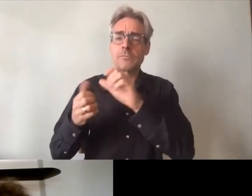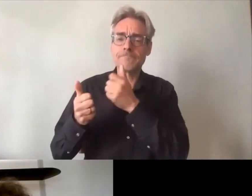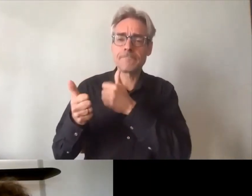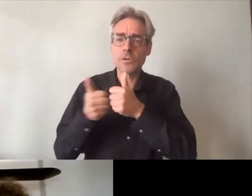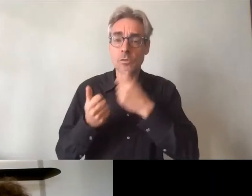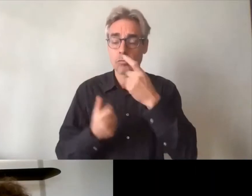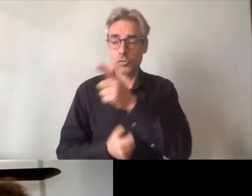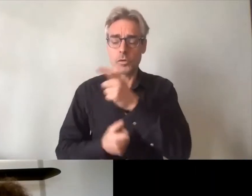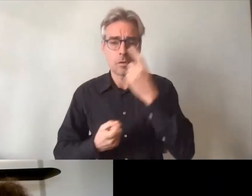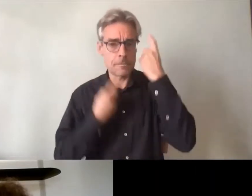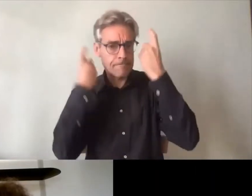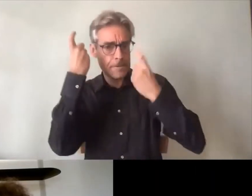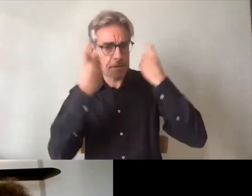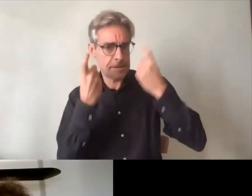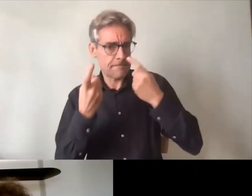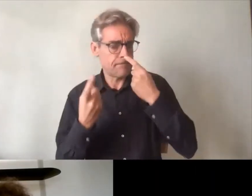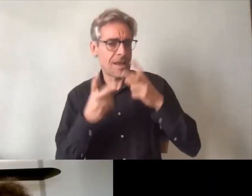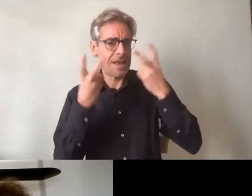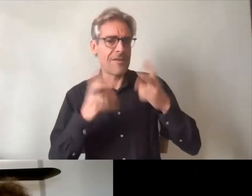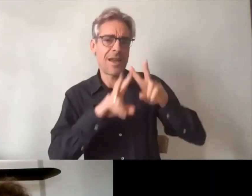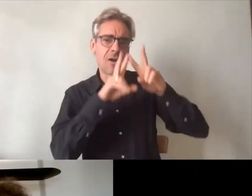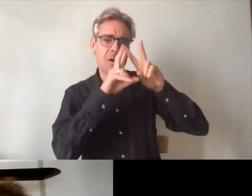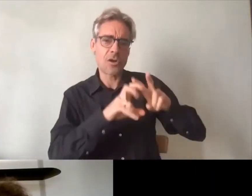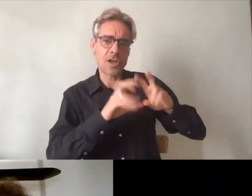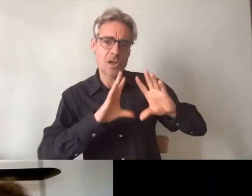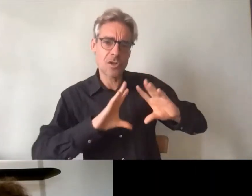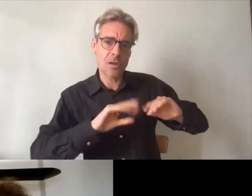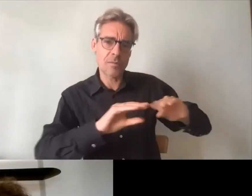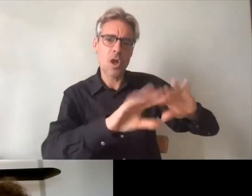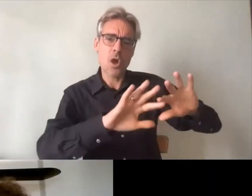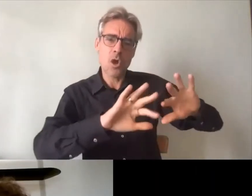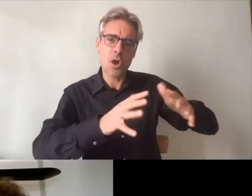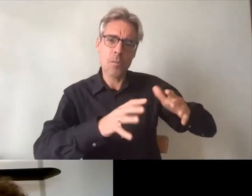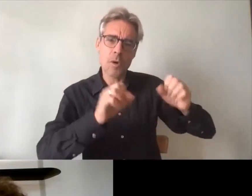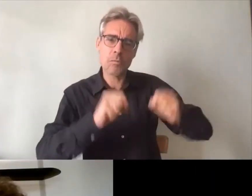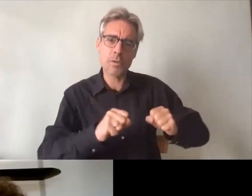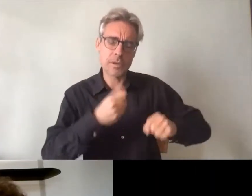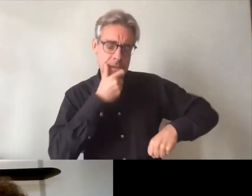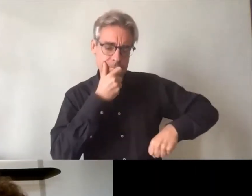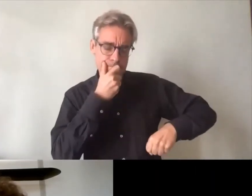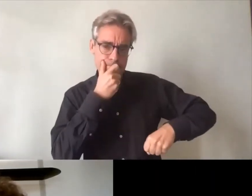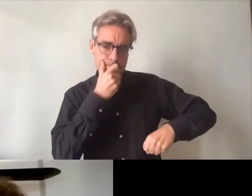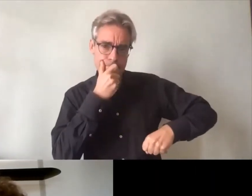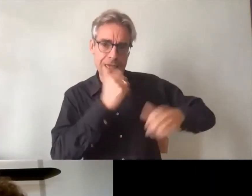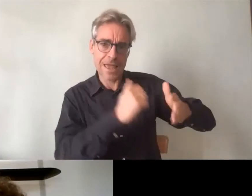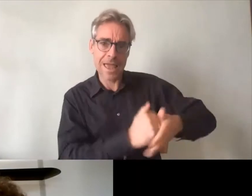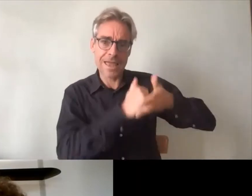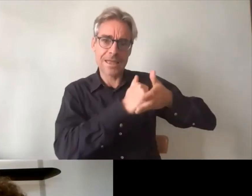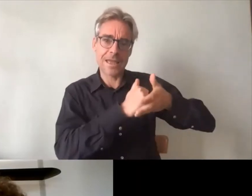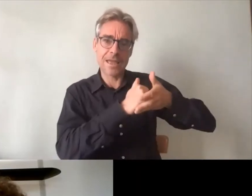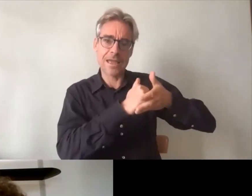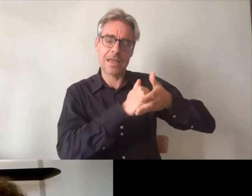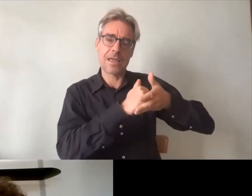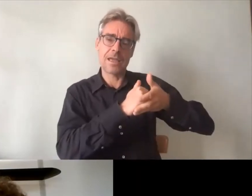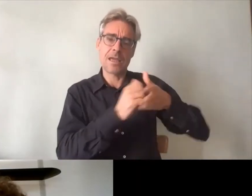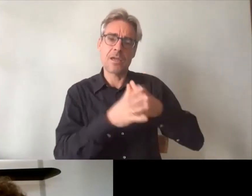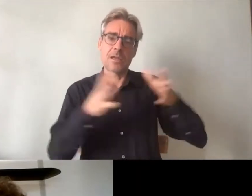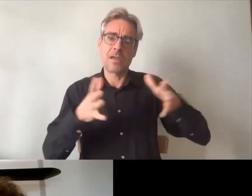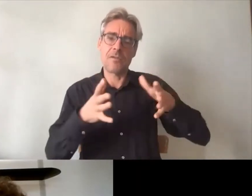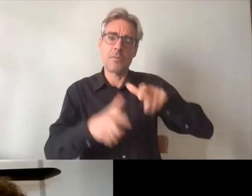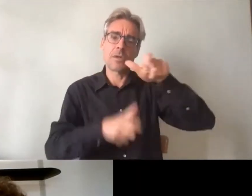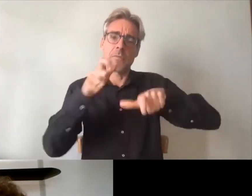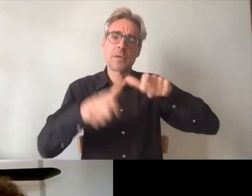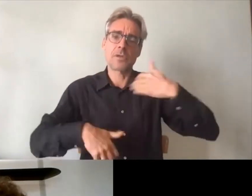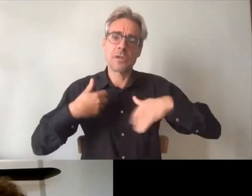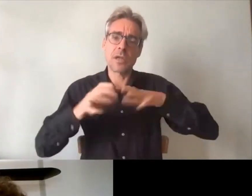finalement cette question de la recherche appliquée. Comment la recherche appliquée peut intervenir finalement au service du développement de l'emploi des personnes